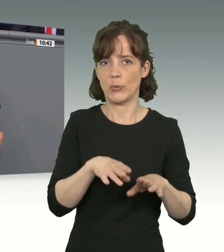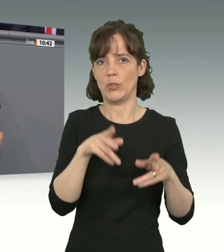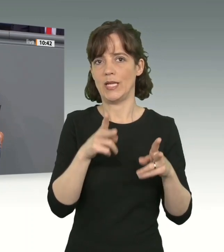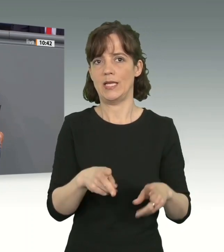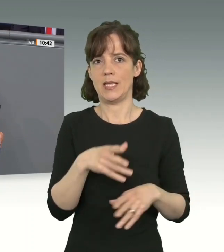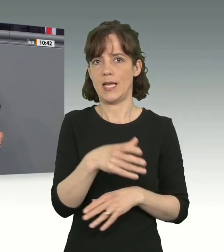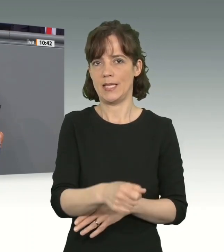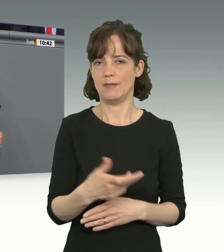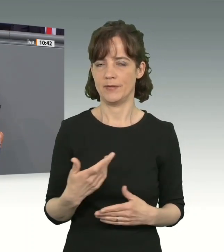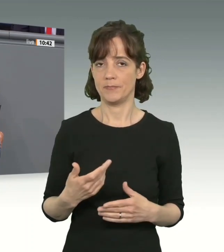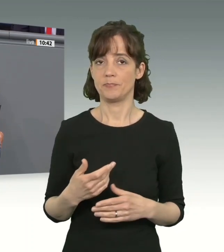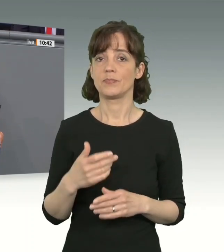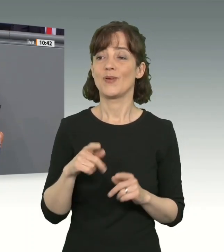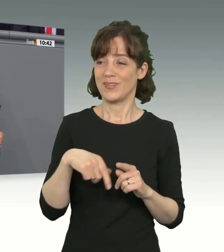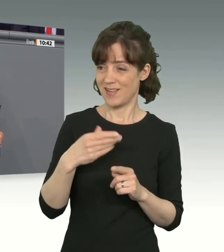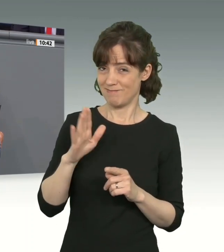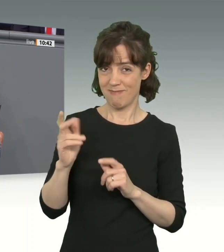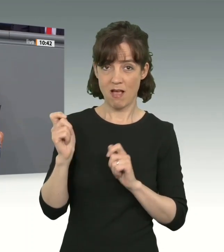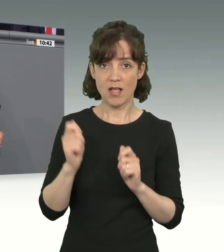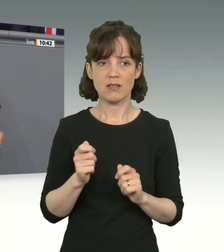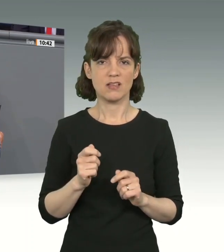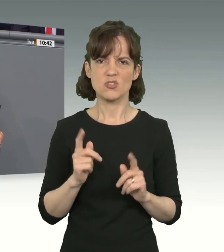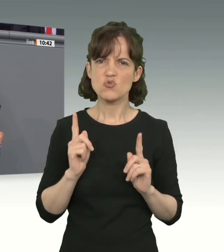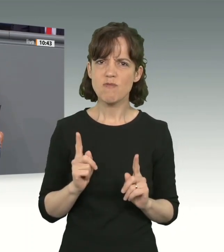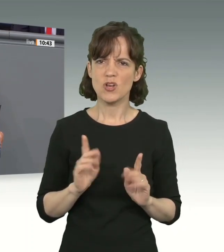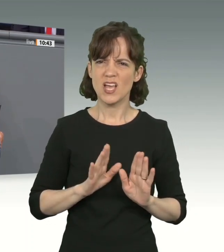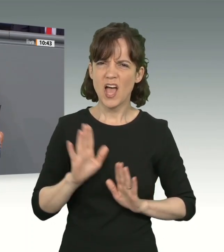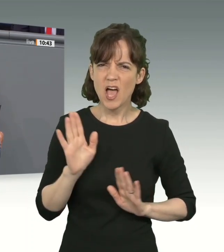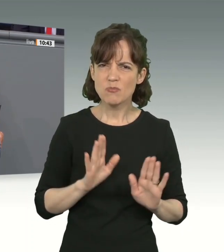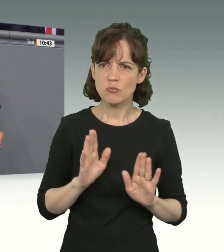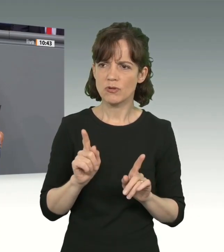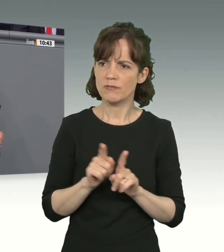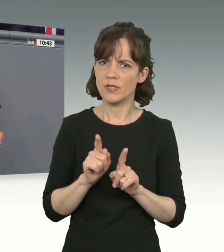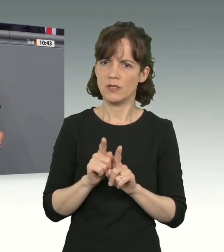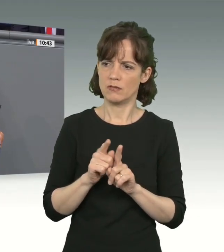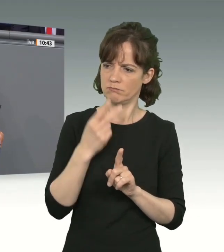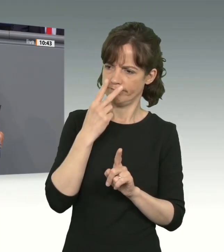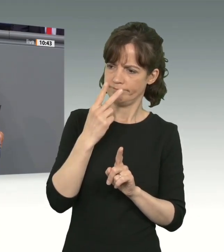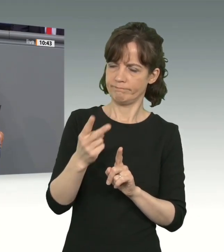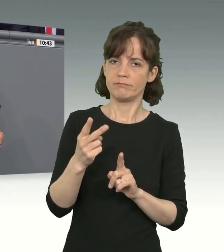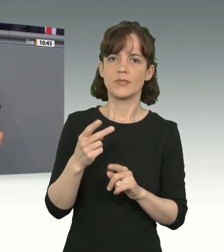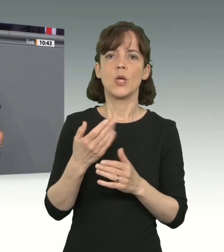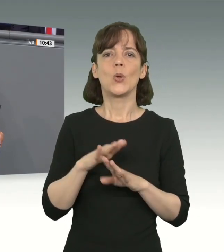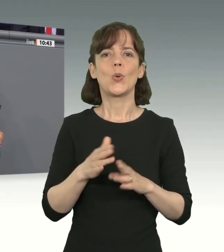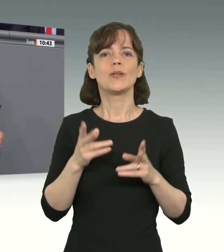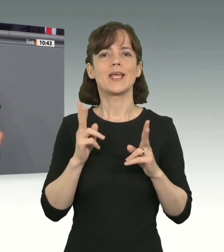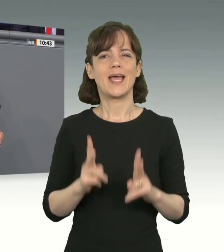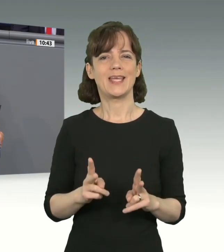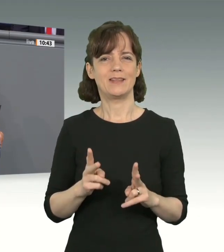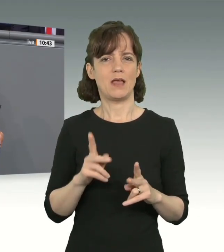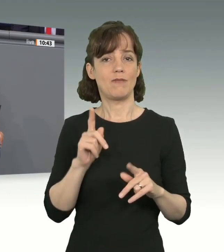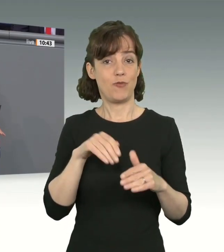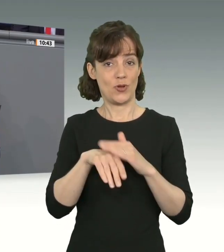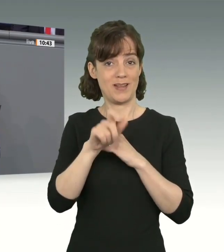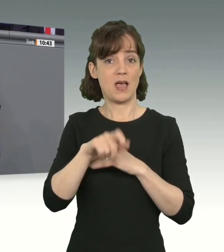auch mit Ihrem Antrag auf sofortige Abstimmung sprichwörtlich mit dem Grundrecht auf Freiheit von Geflüchteten kurzen Prozess machen